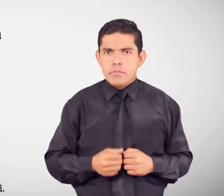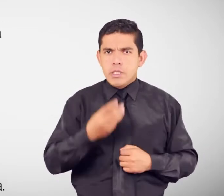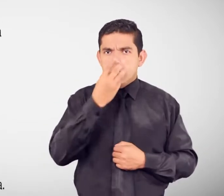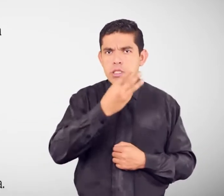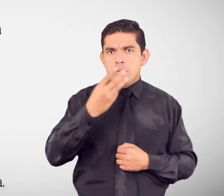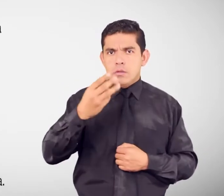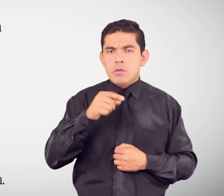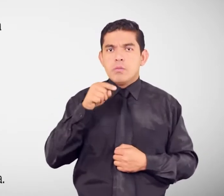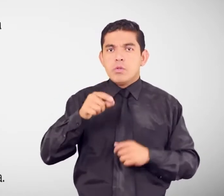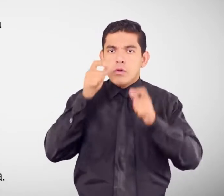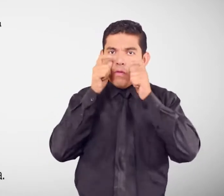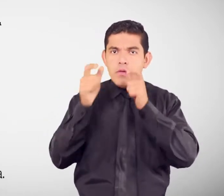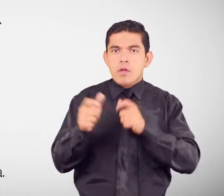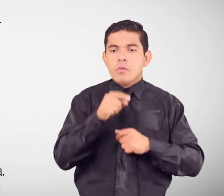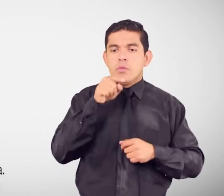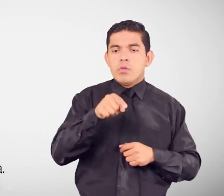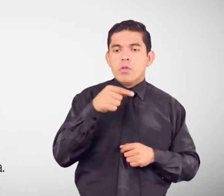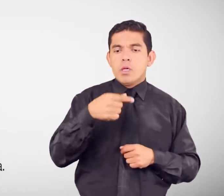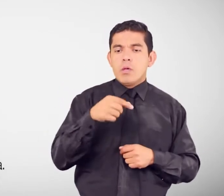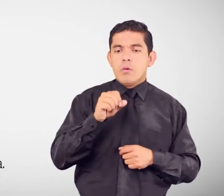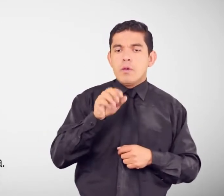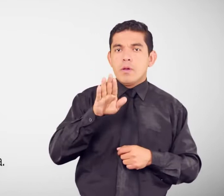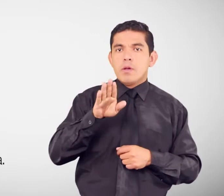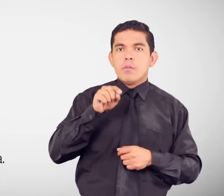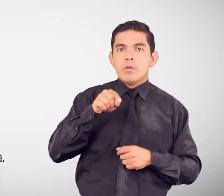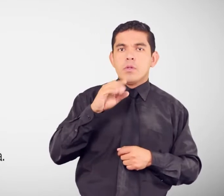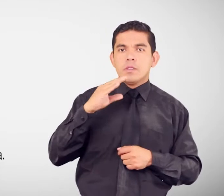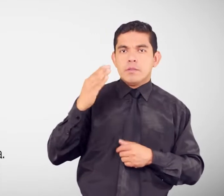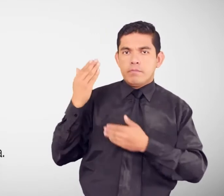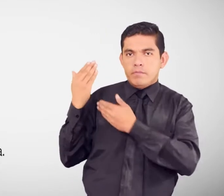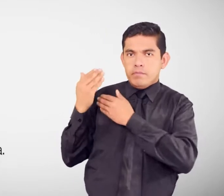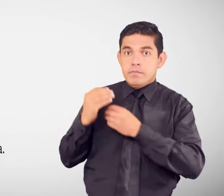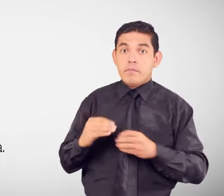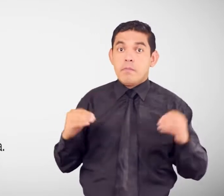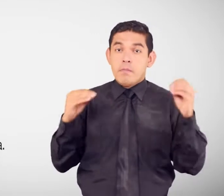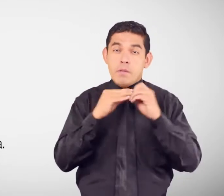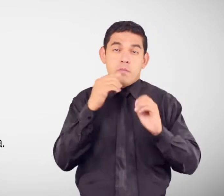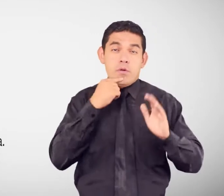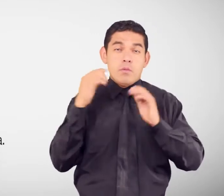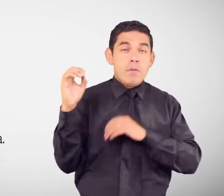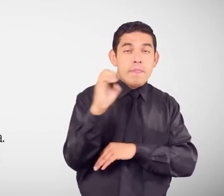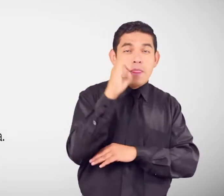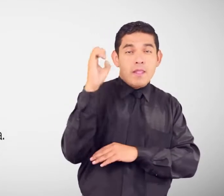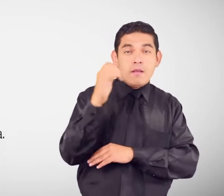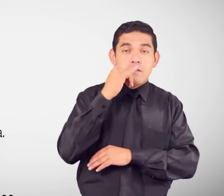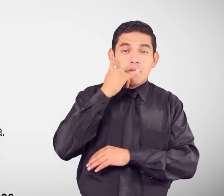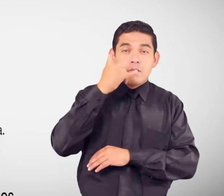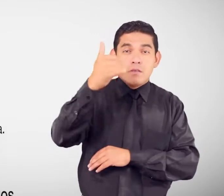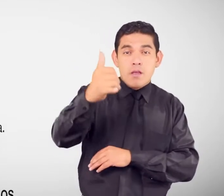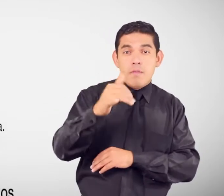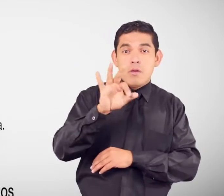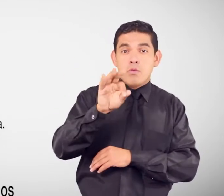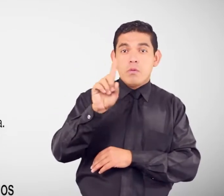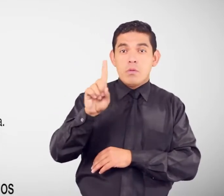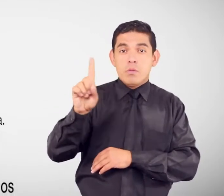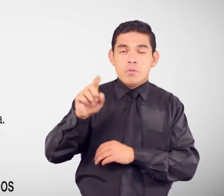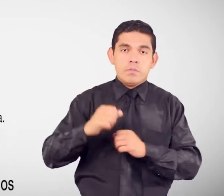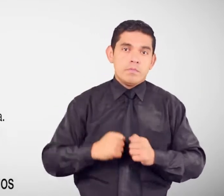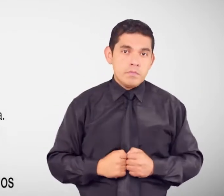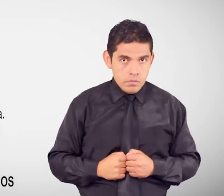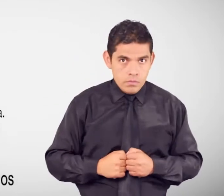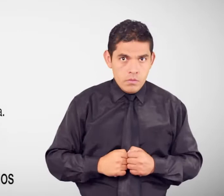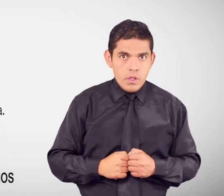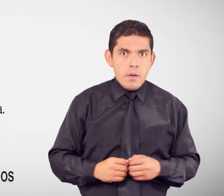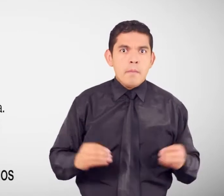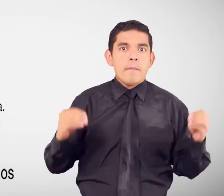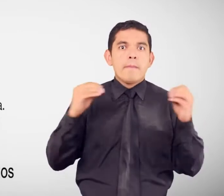.es En caso de emergencias Llamar al EQ911 Acercarse a la UPC Más cercana